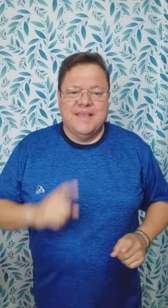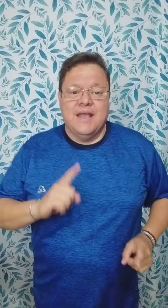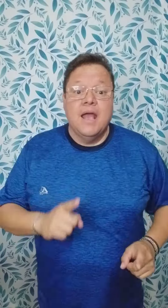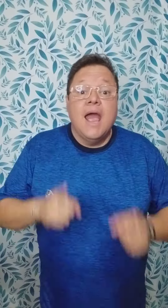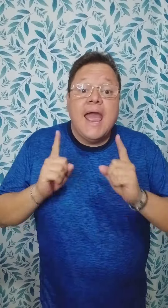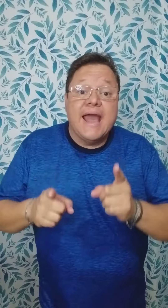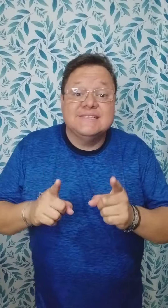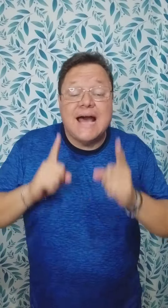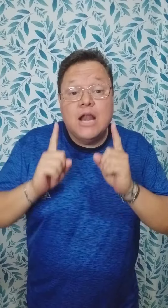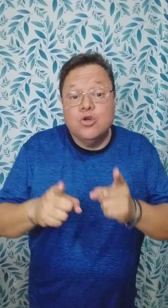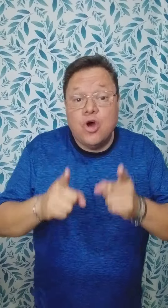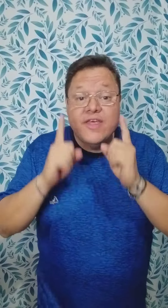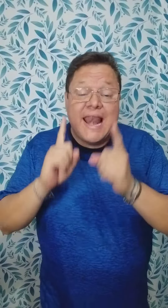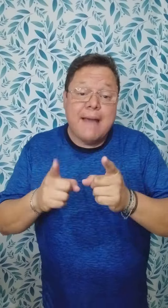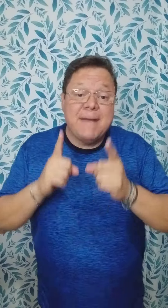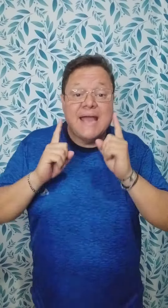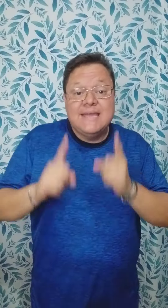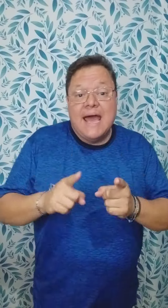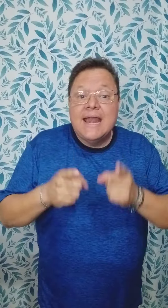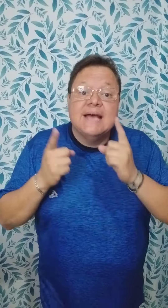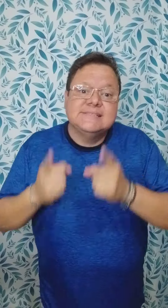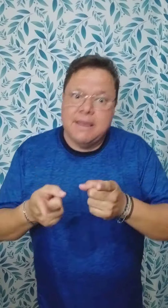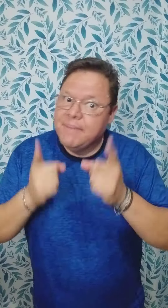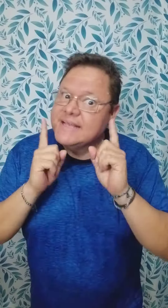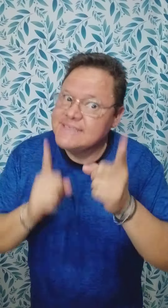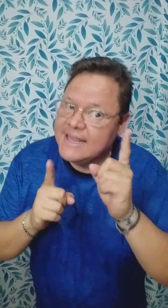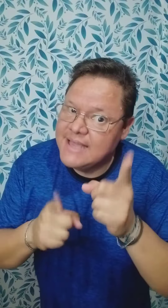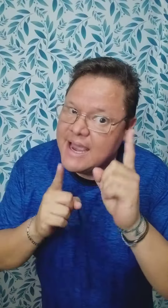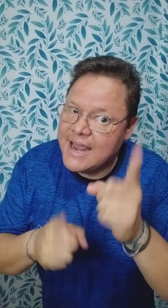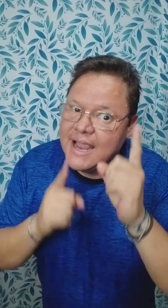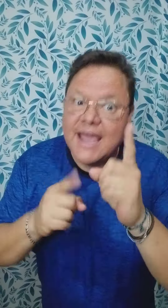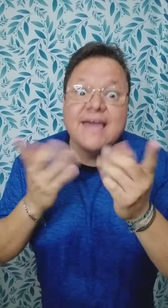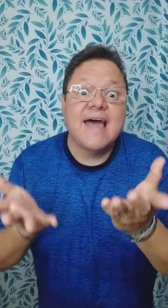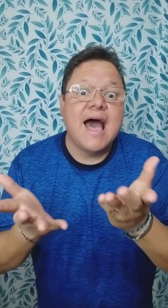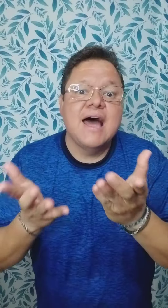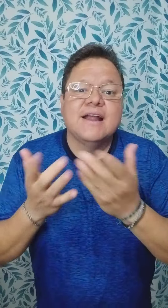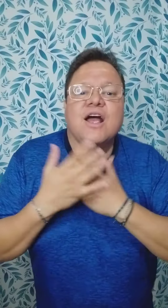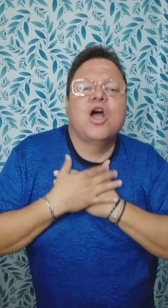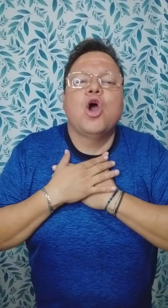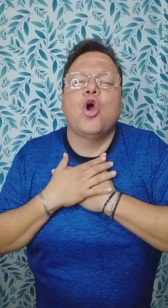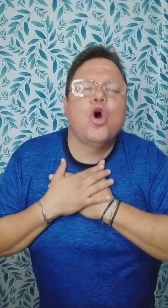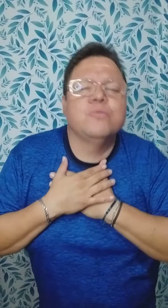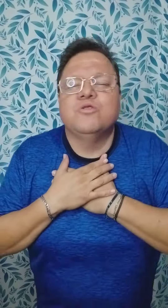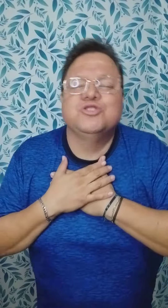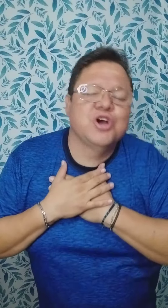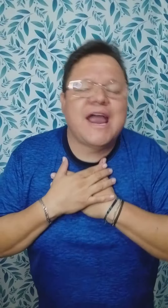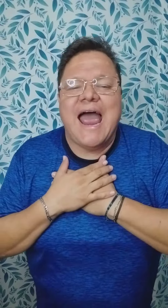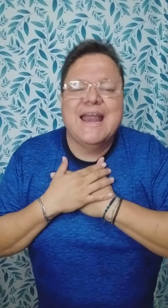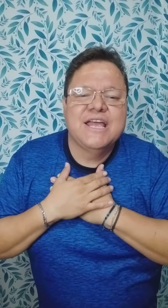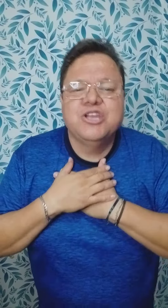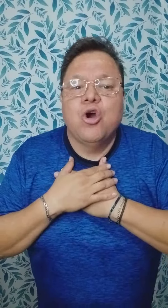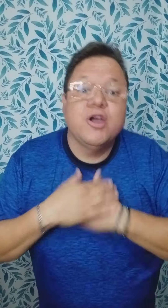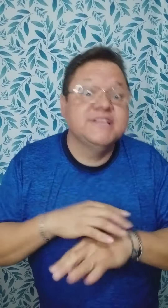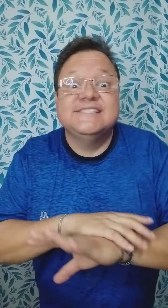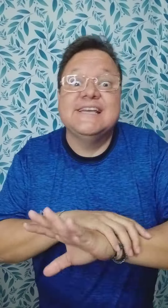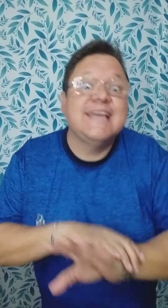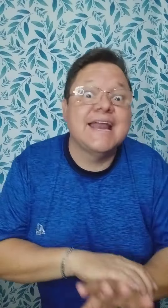El saludo de la mañana siempre se tiene que dar Con mucho cariño y si quieres